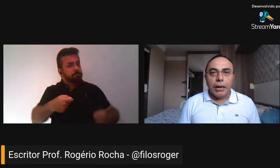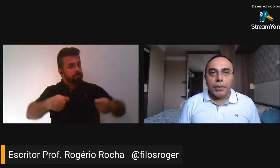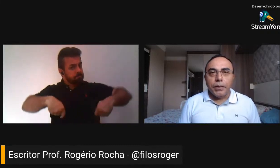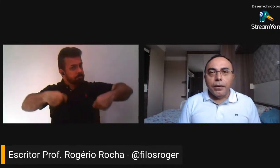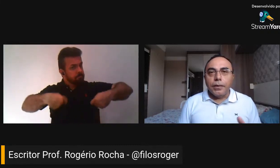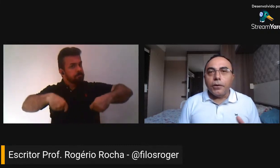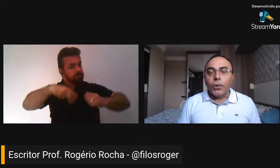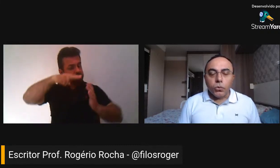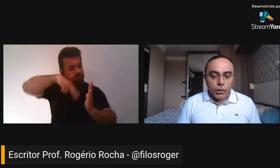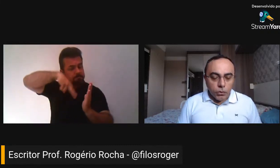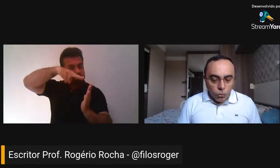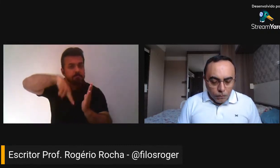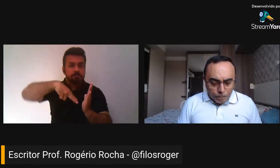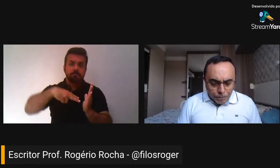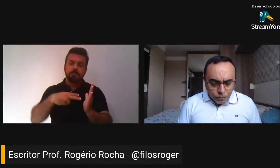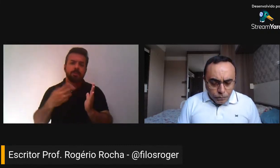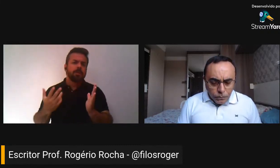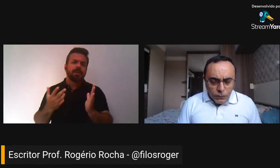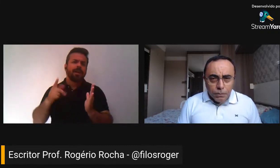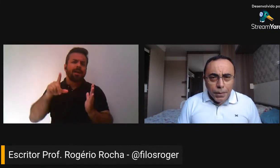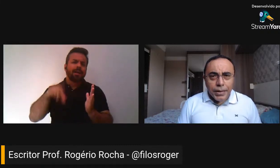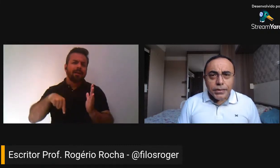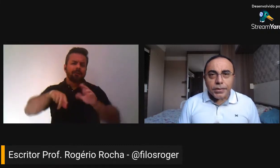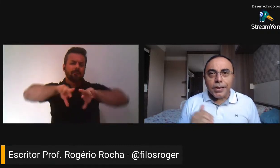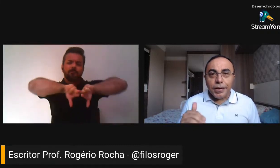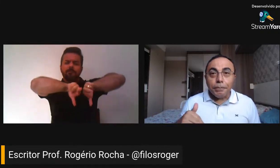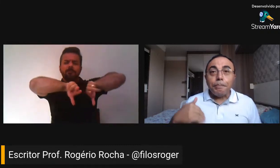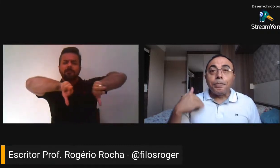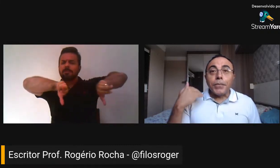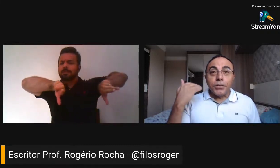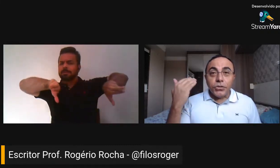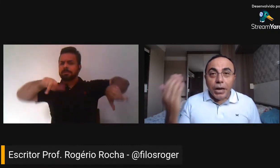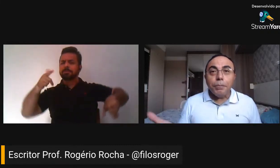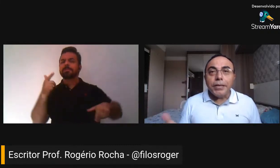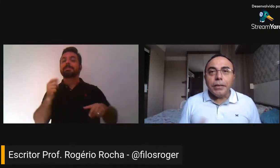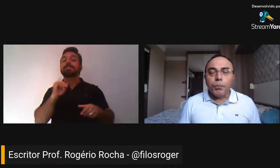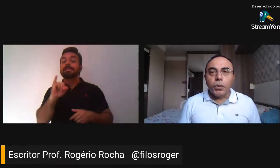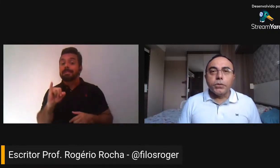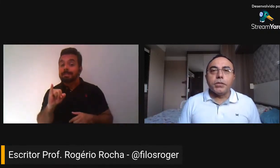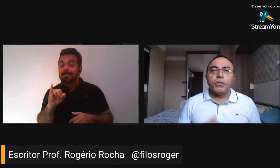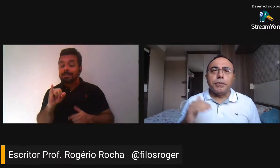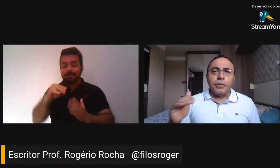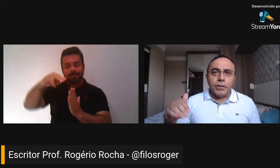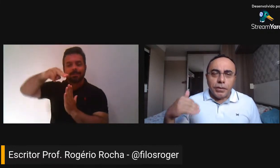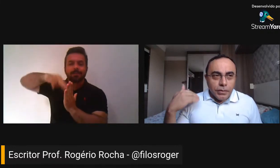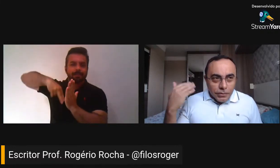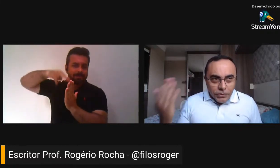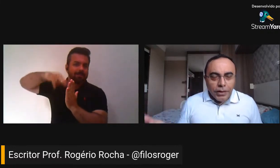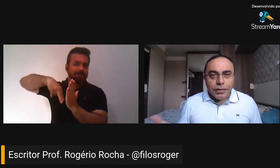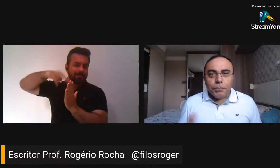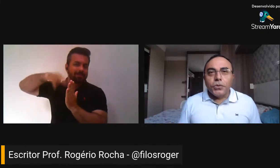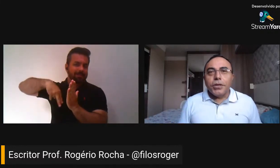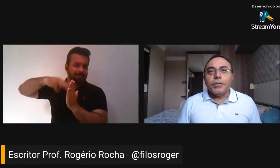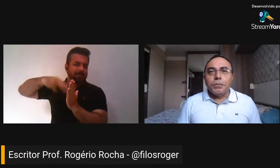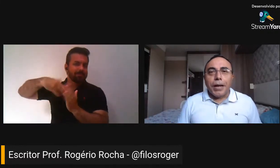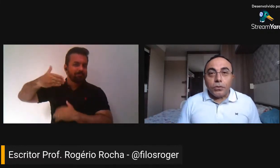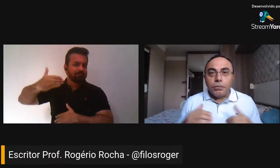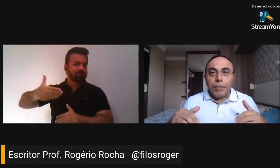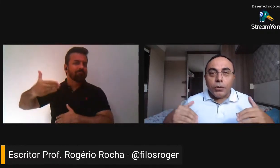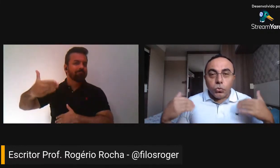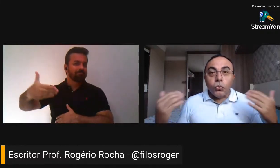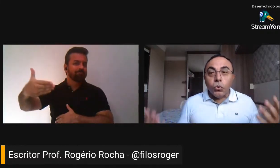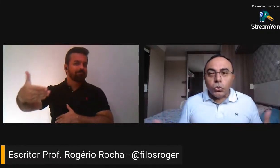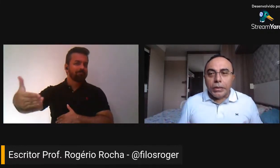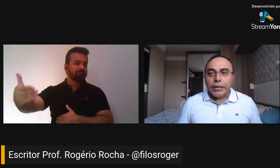que você abre enquanto leitor. Mas, já bem depois, ou seja, já depois de